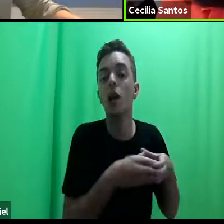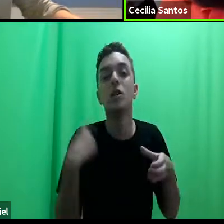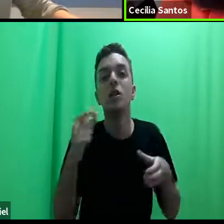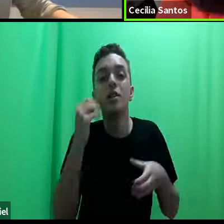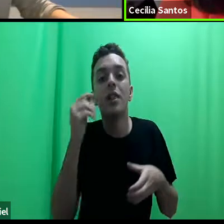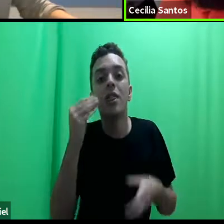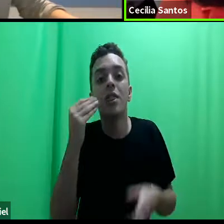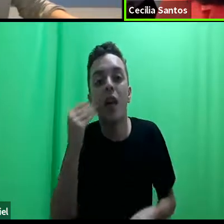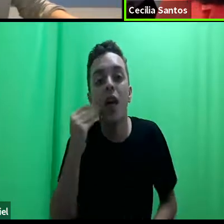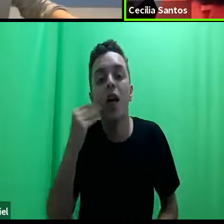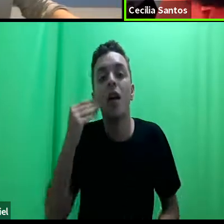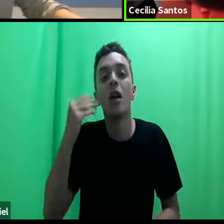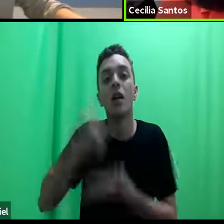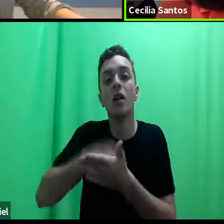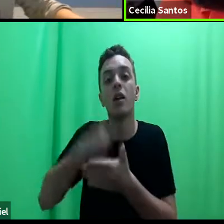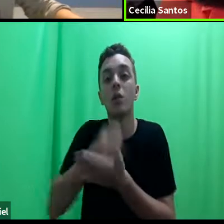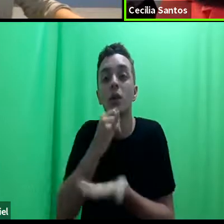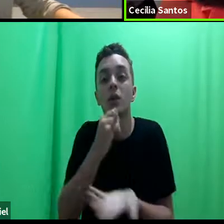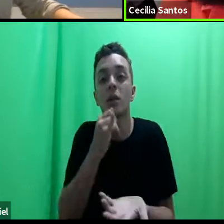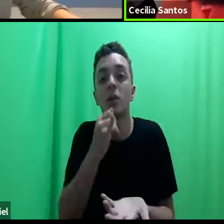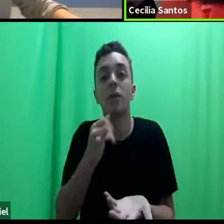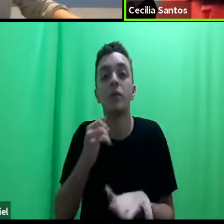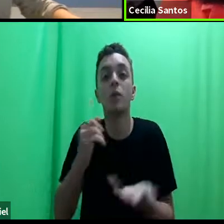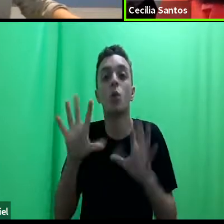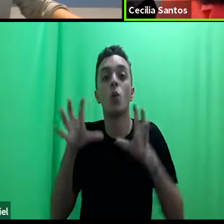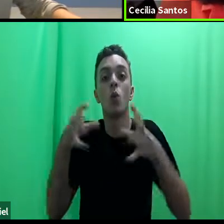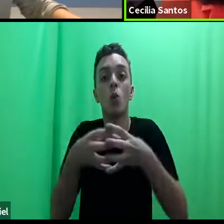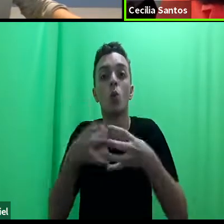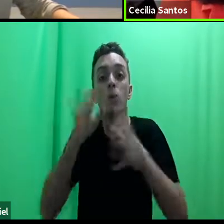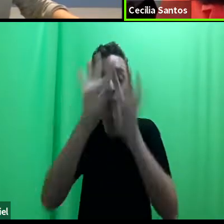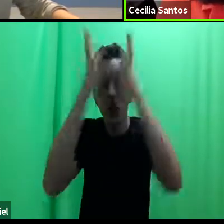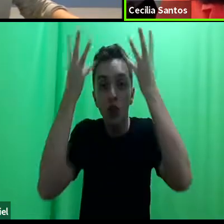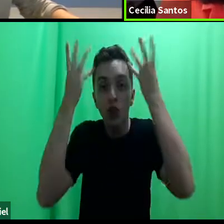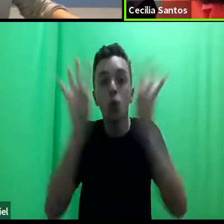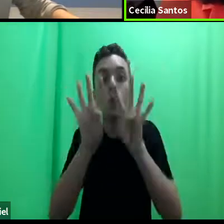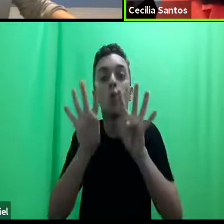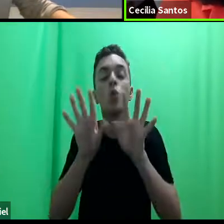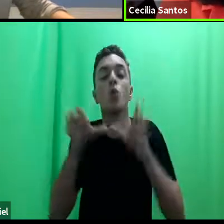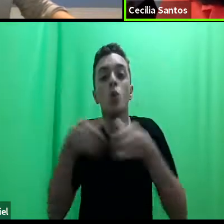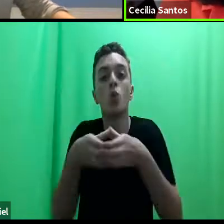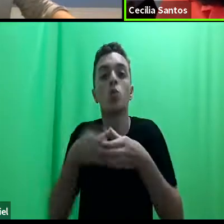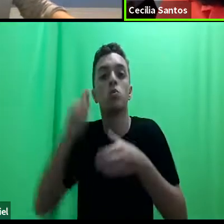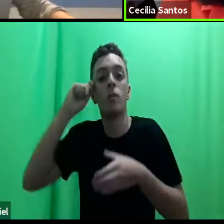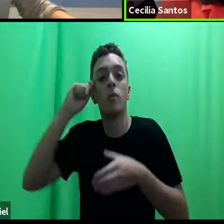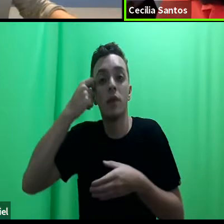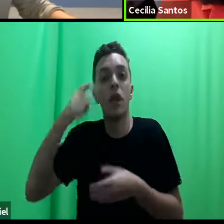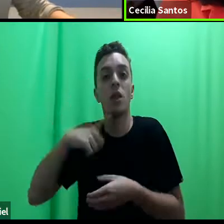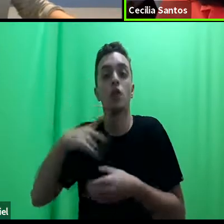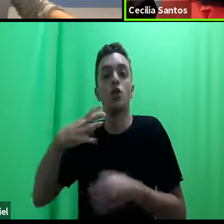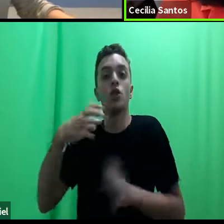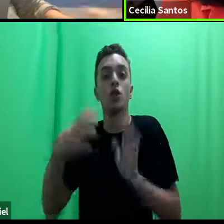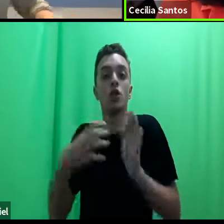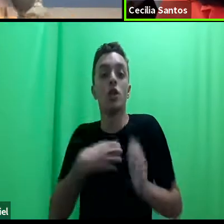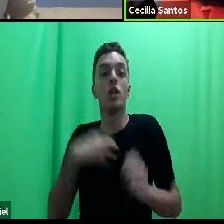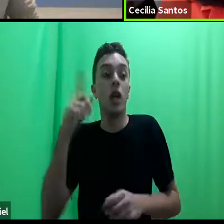conflitos, por exemplo, a comunidade quilombola indígena tem suas formas de resolução de conflito, isso é direito.